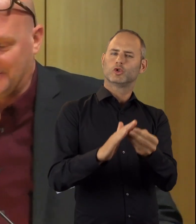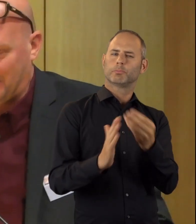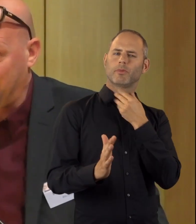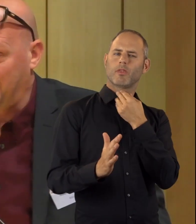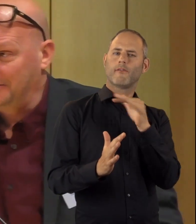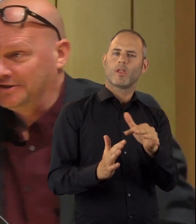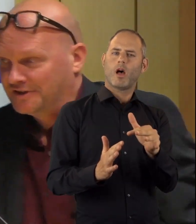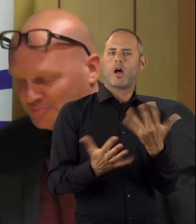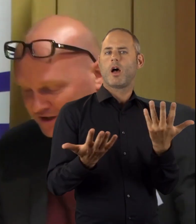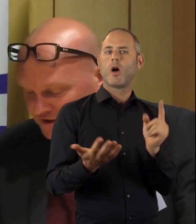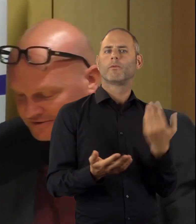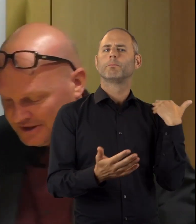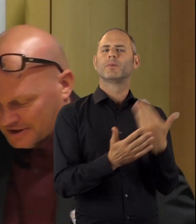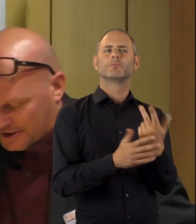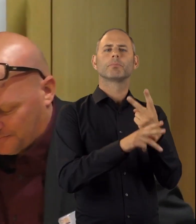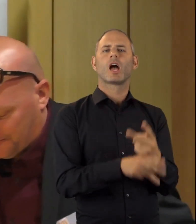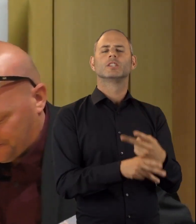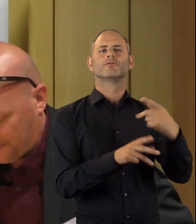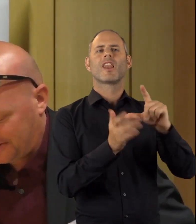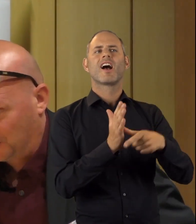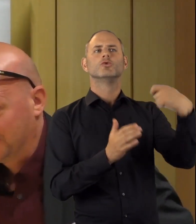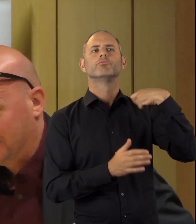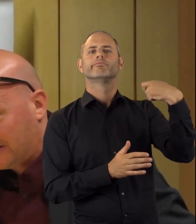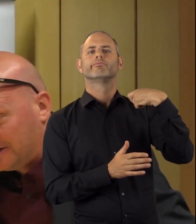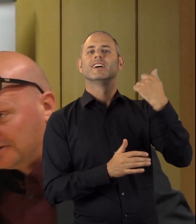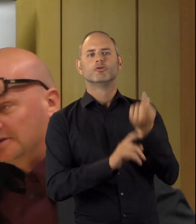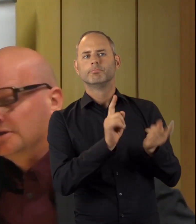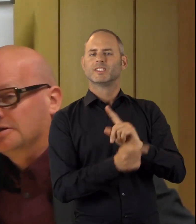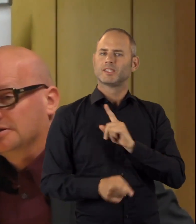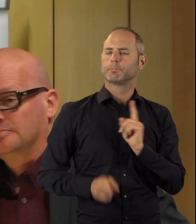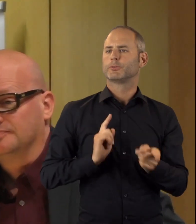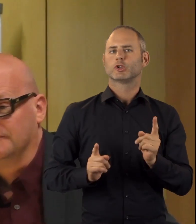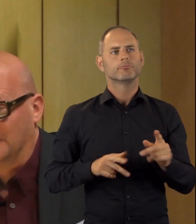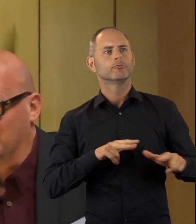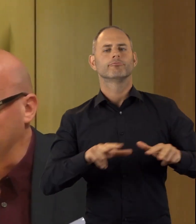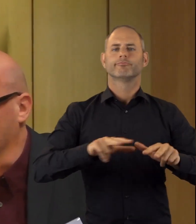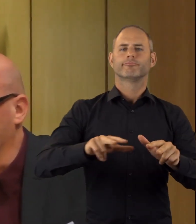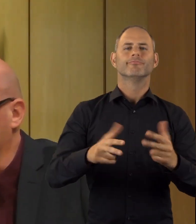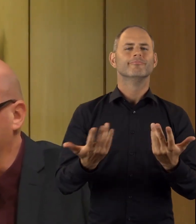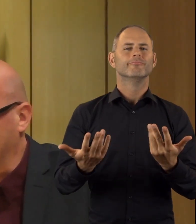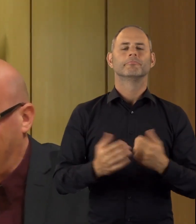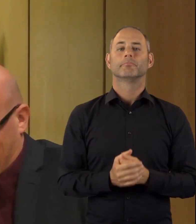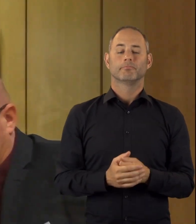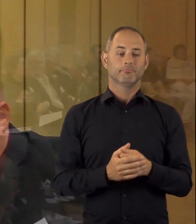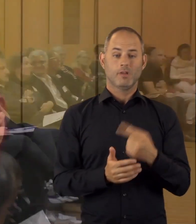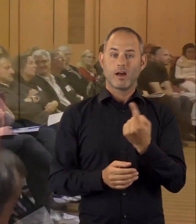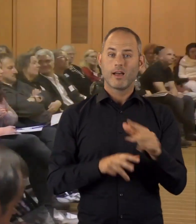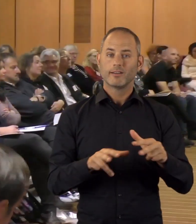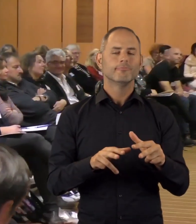sowie der Rollenwechsel vom passiven Leistungsempfänger zum selbstbestimmt handelnden Kunden. Mitveranstalter waren das Café 3b,